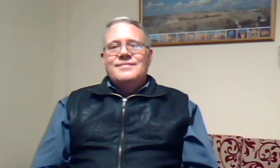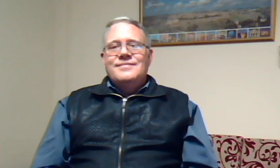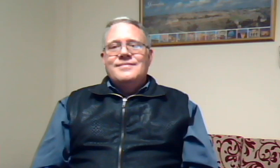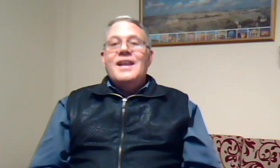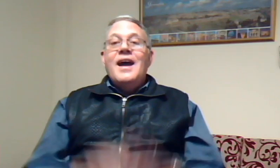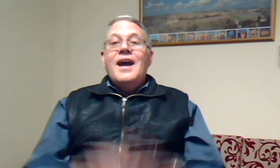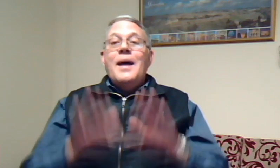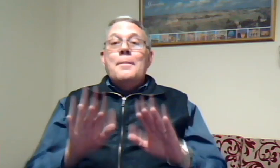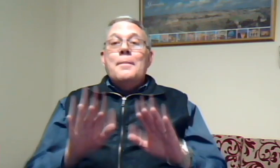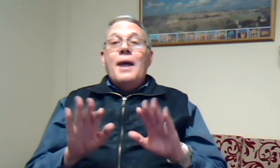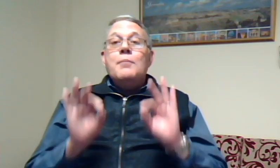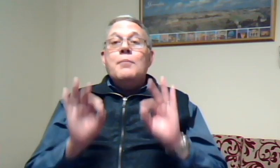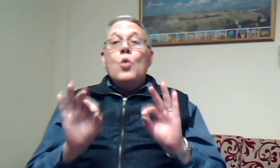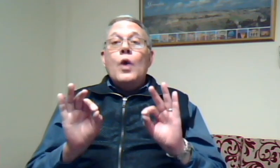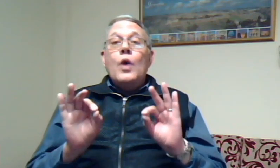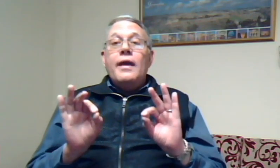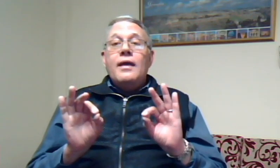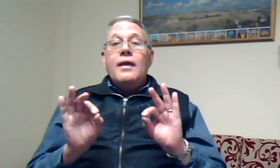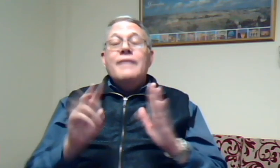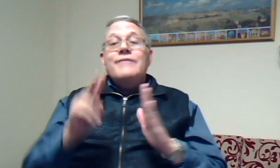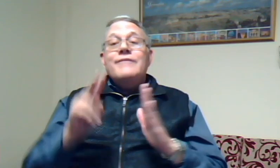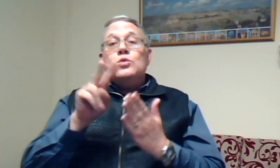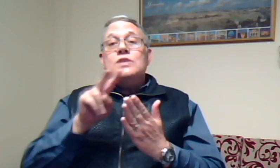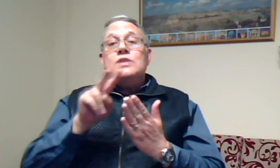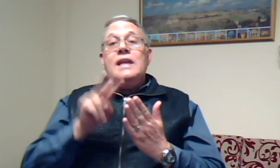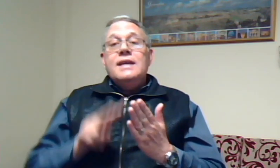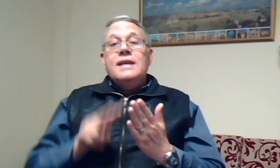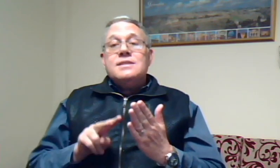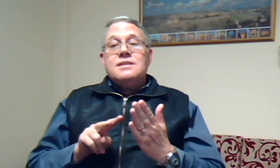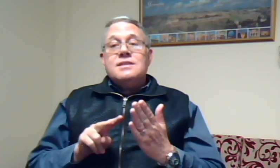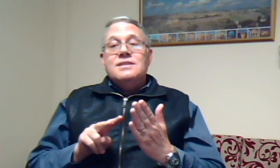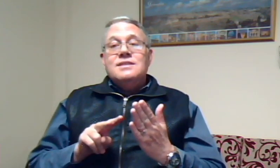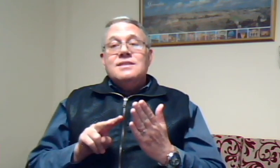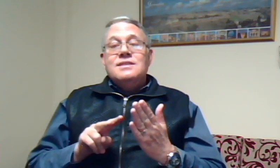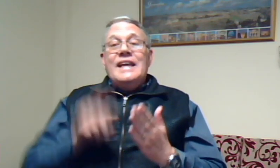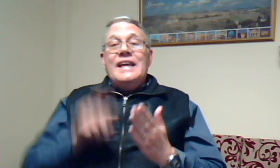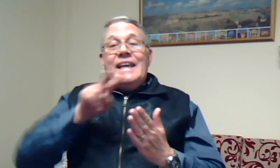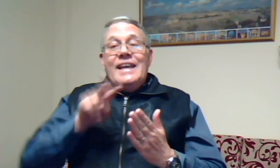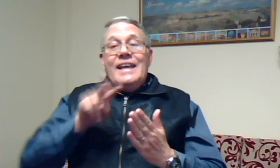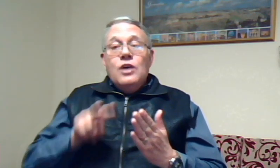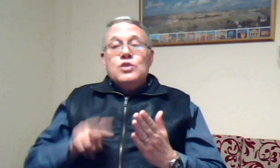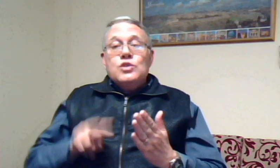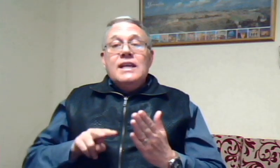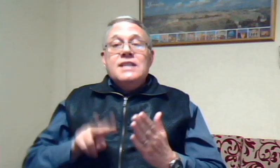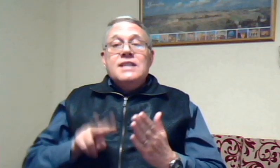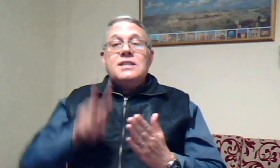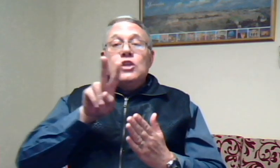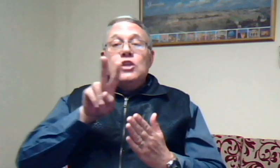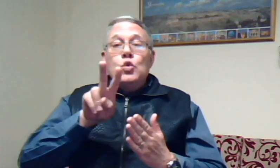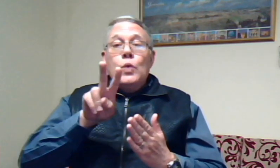baie mooi wat ons lees hier wat ons gelees het in 2